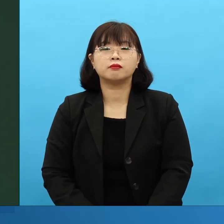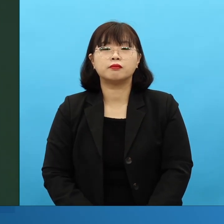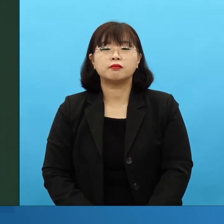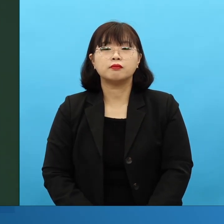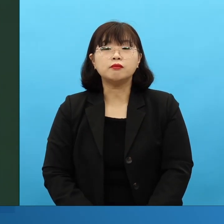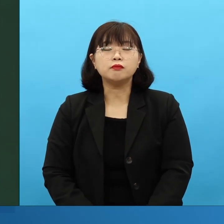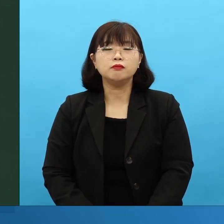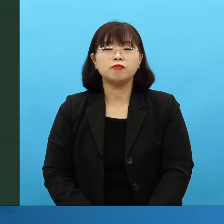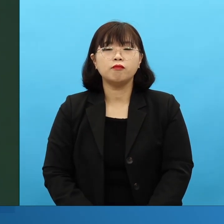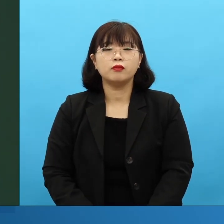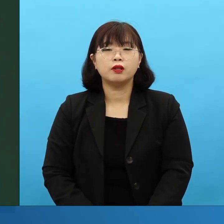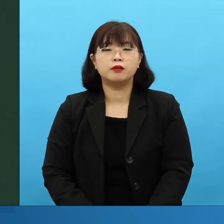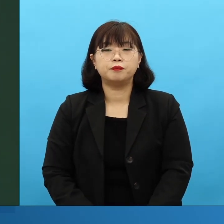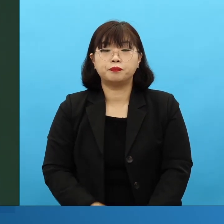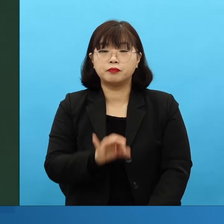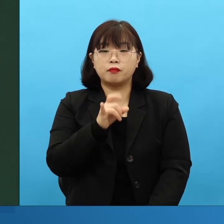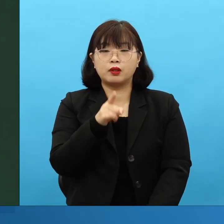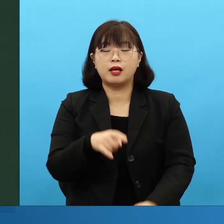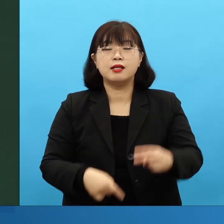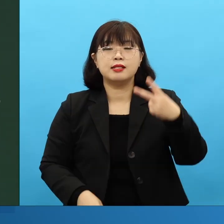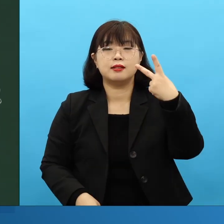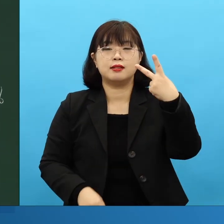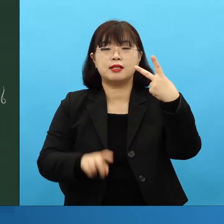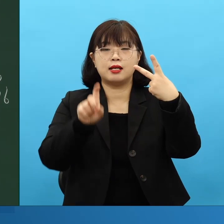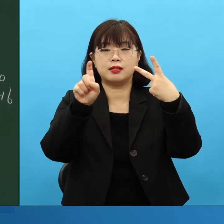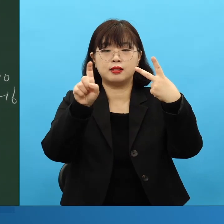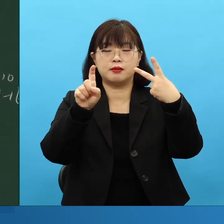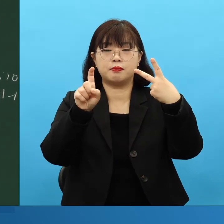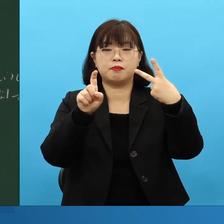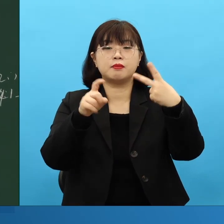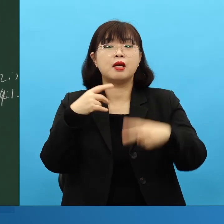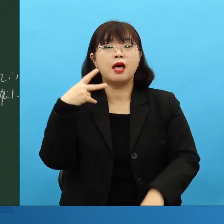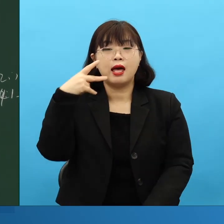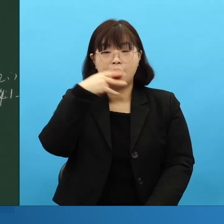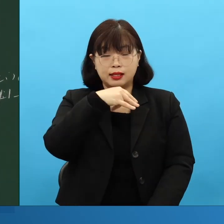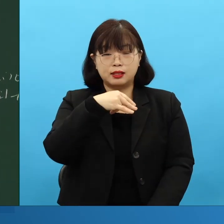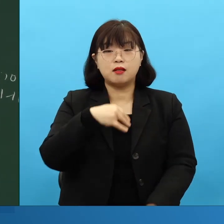이걸 보세요. 에스드가 왕후가 됐을 때입니다.